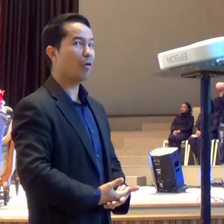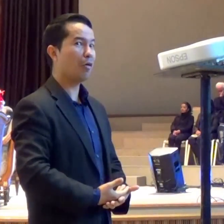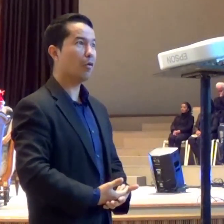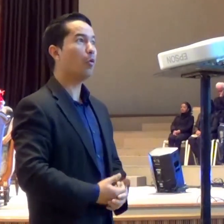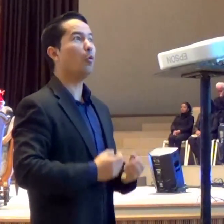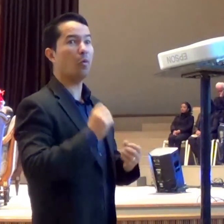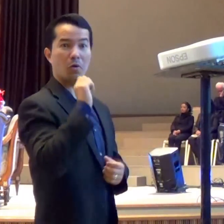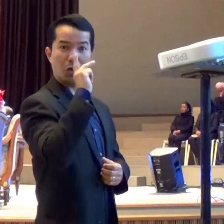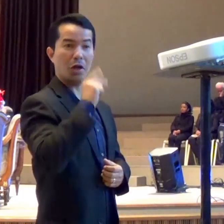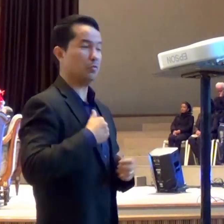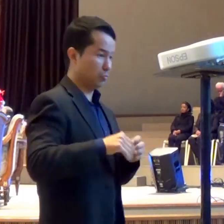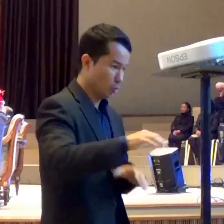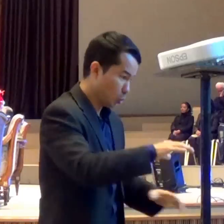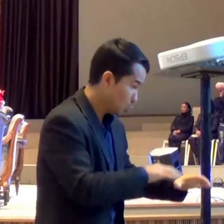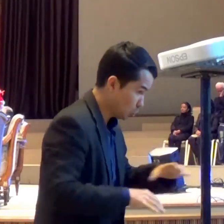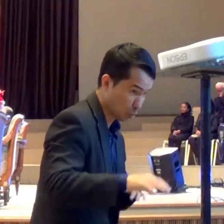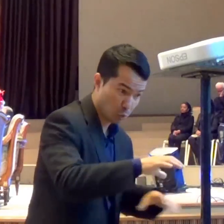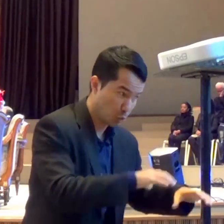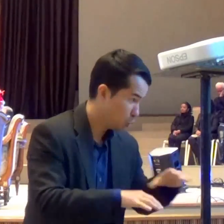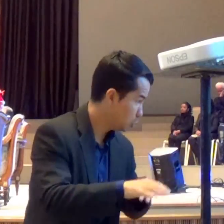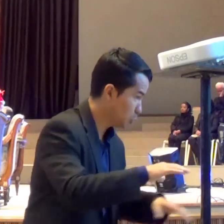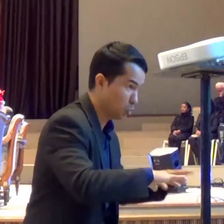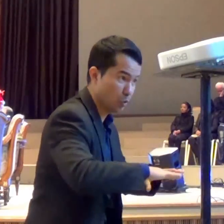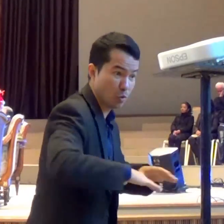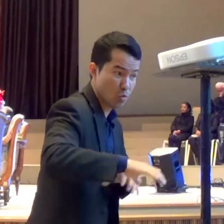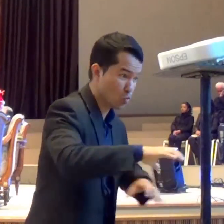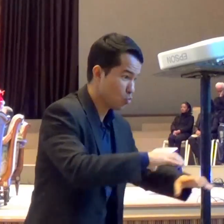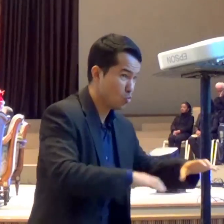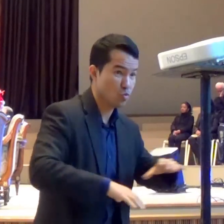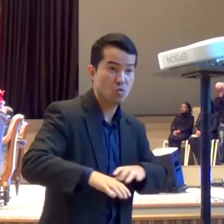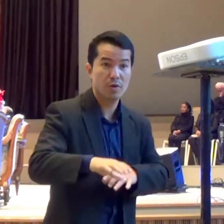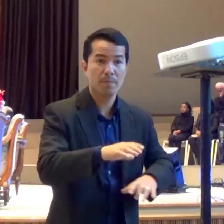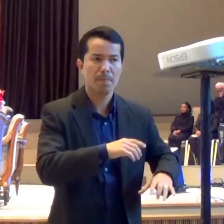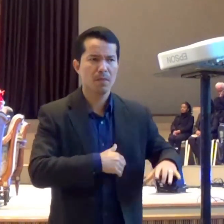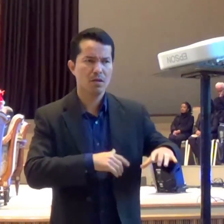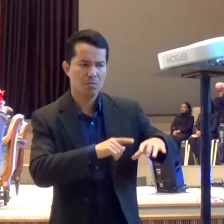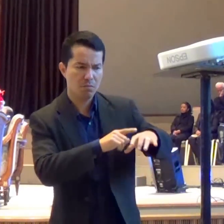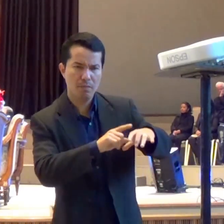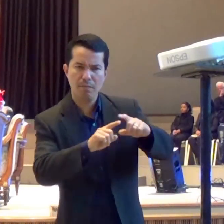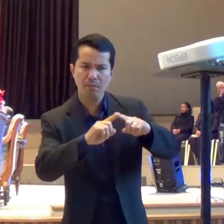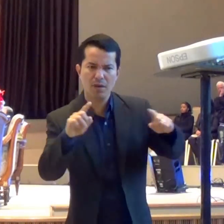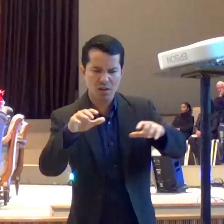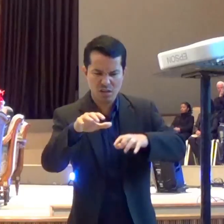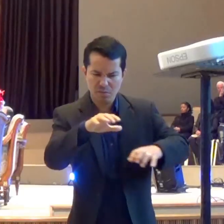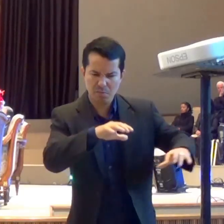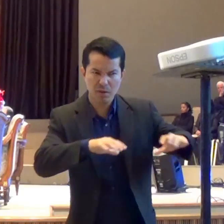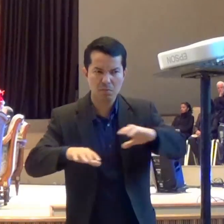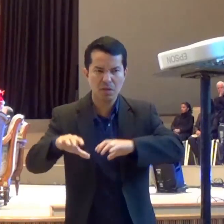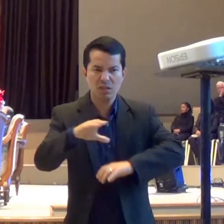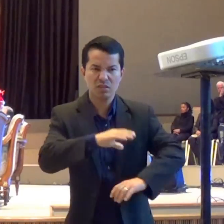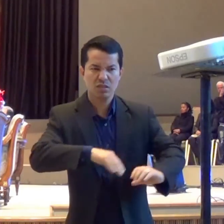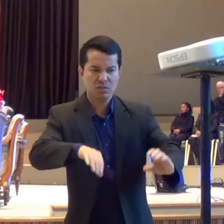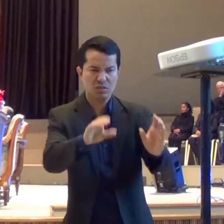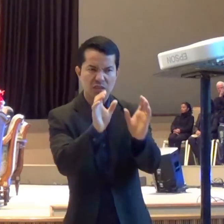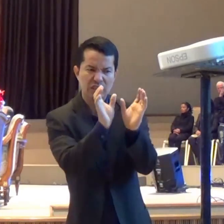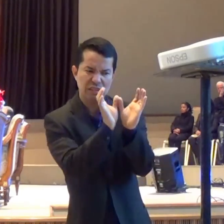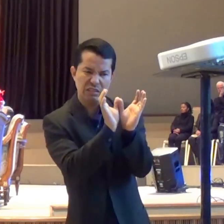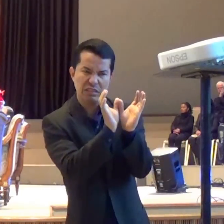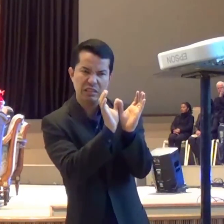Jesus queria que a gente entendesse Que preparação para isso que a gente vai fazer É necessária E eu queria